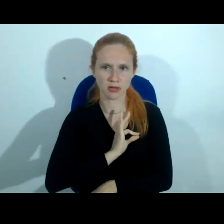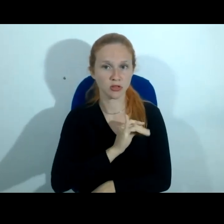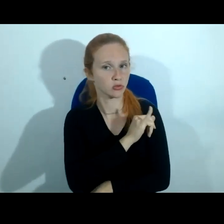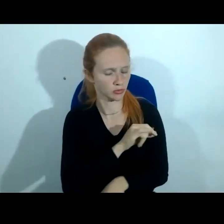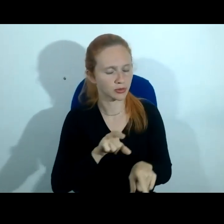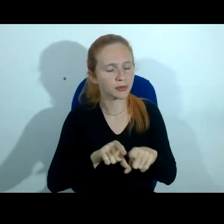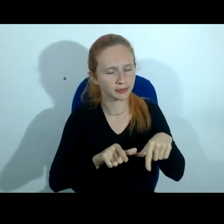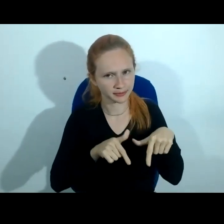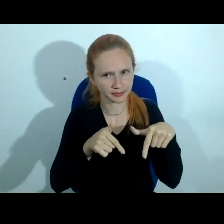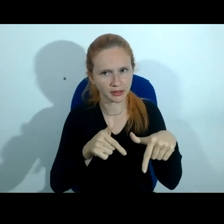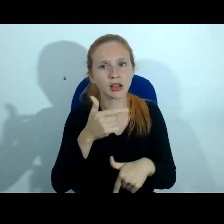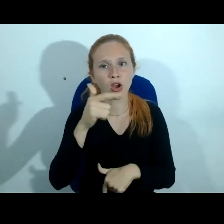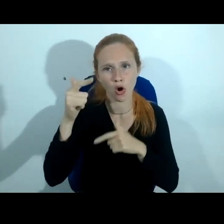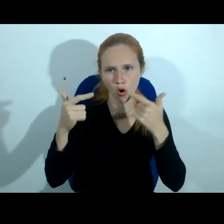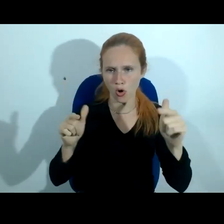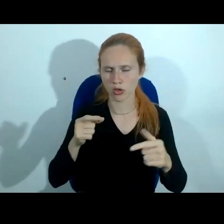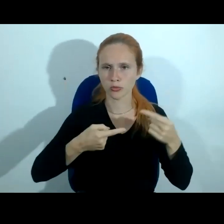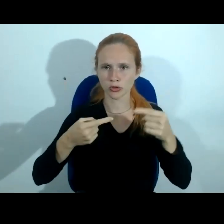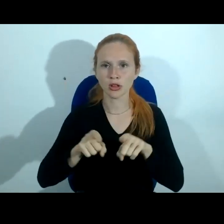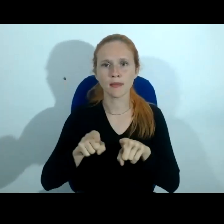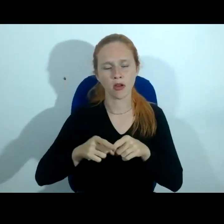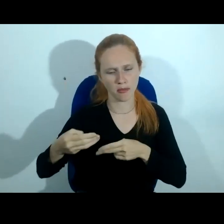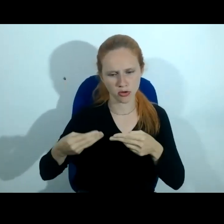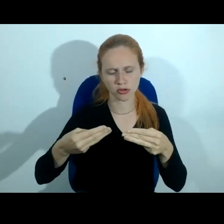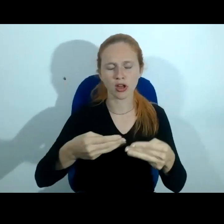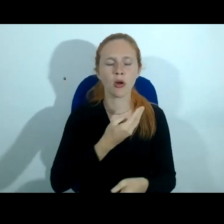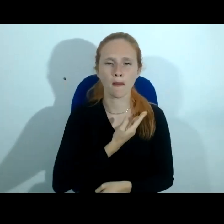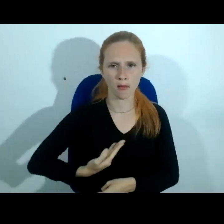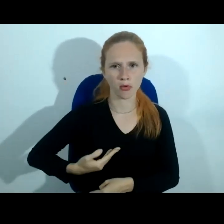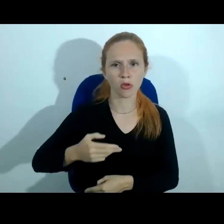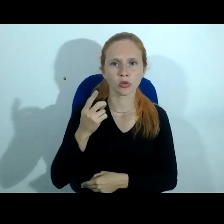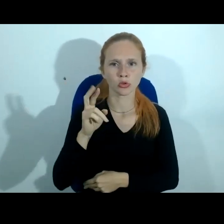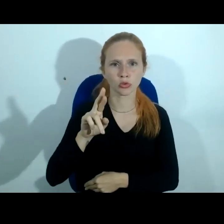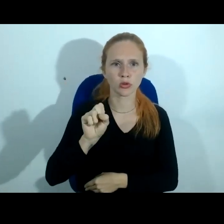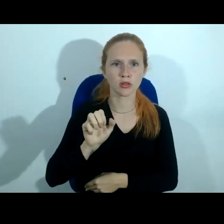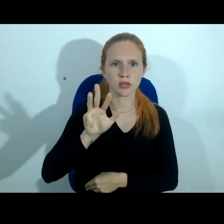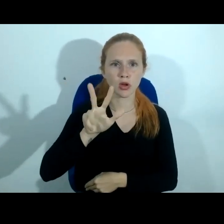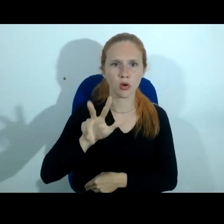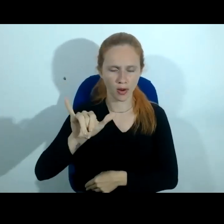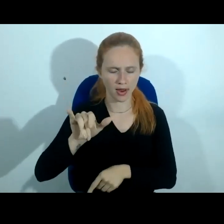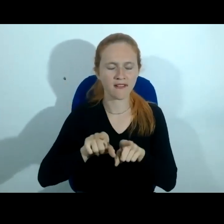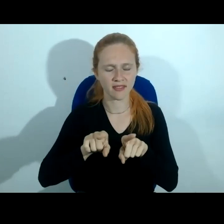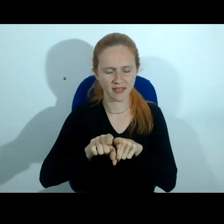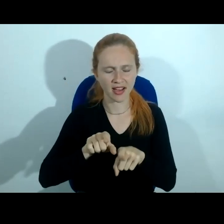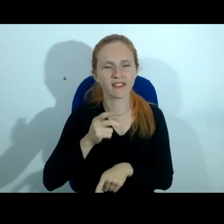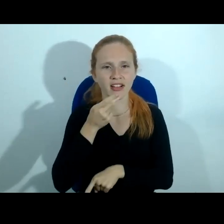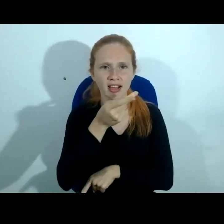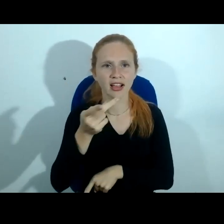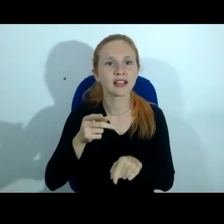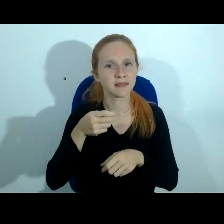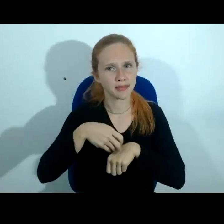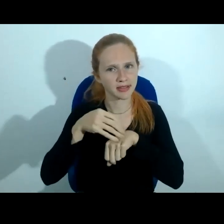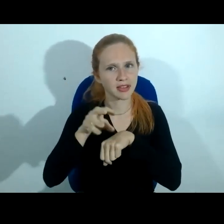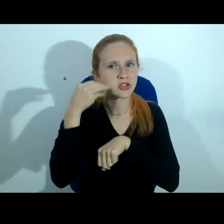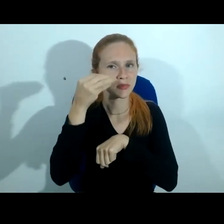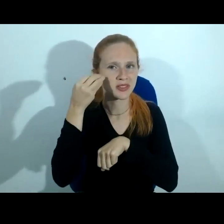outras polícias do Estado, assim como o Ministério Público, com certeza o doutor Saway daqui a pouquinho falará e trará algumas experiências, aliás, que